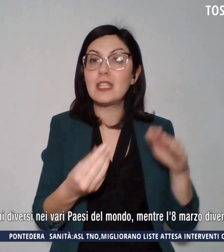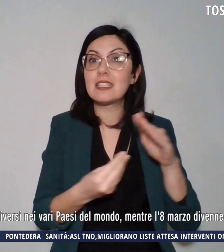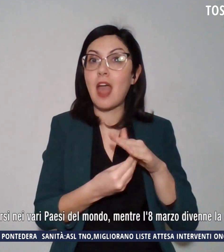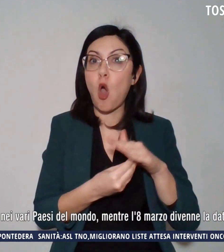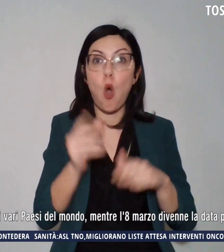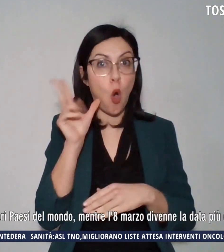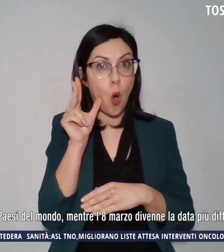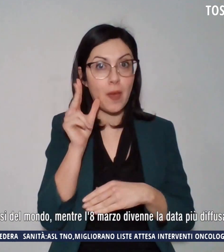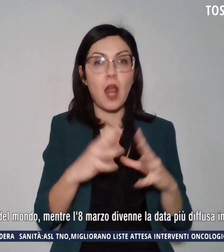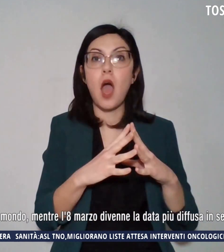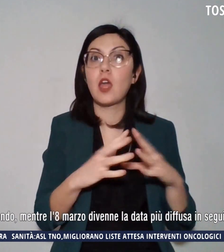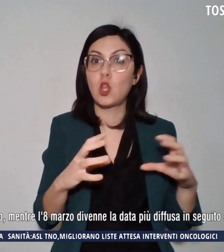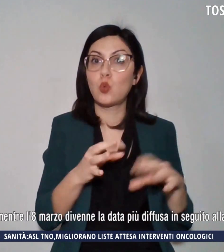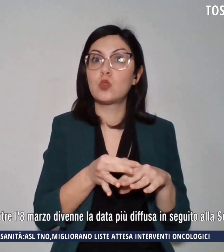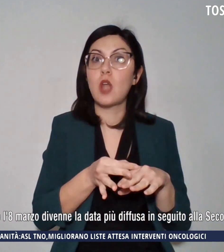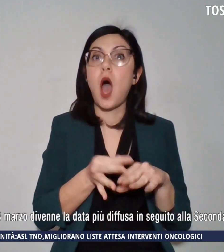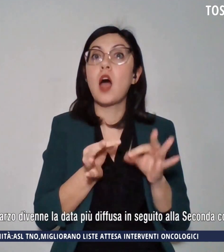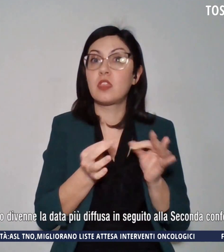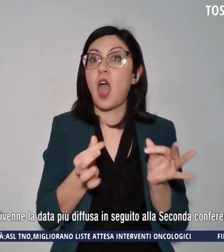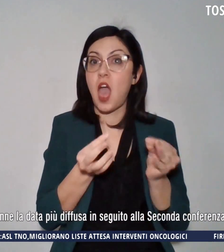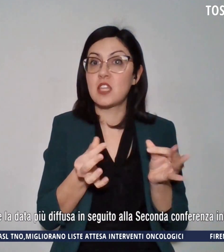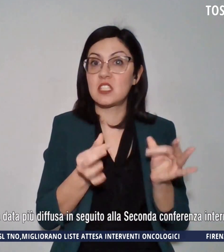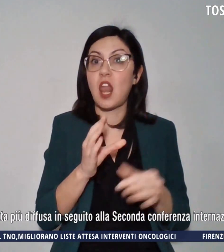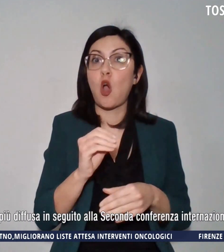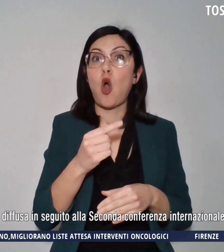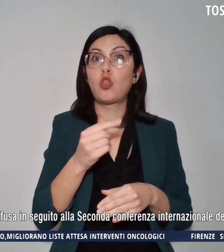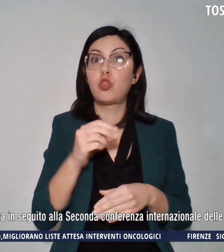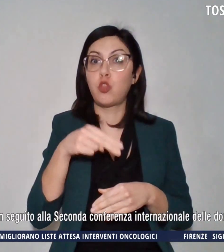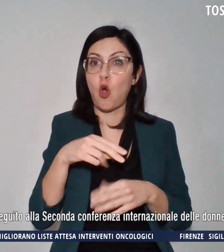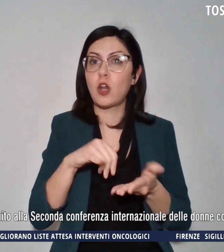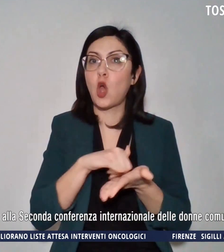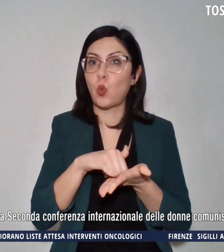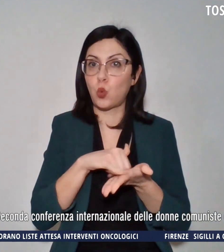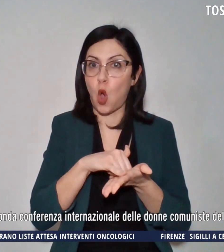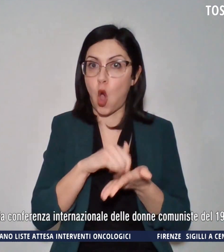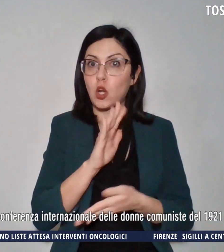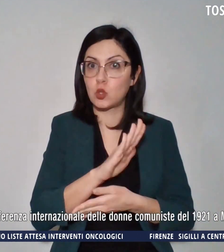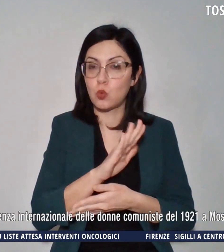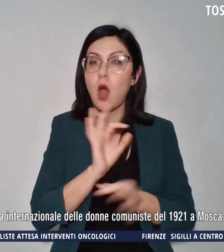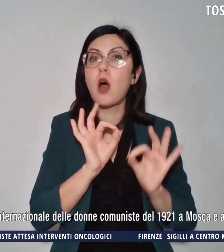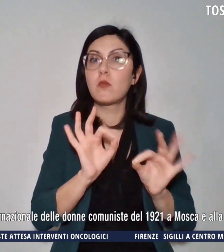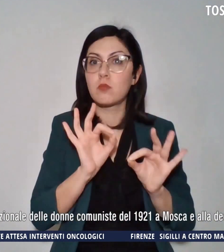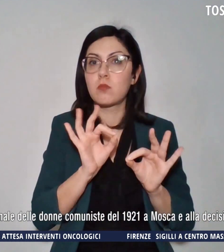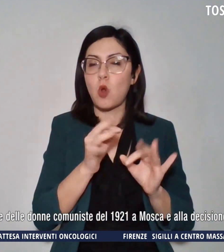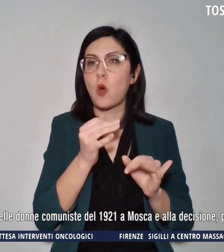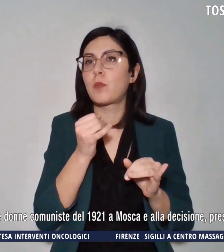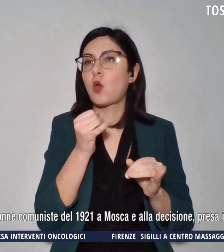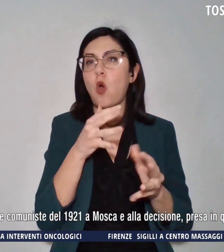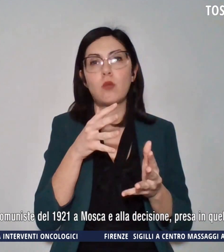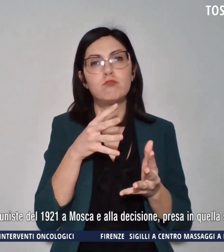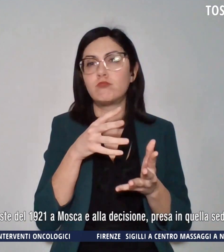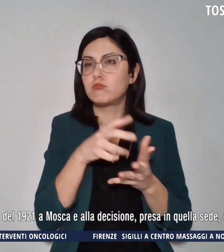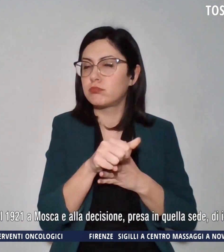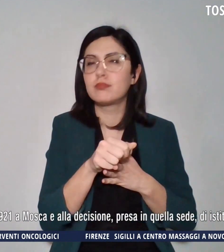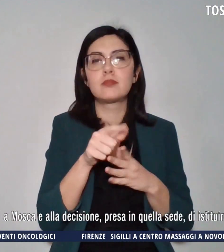'industria tessile cotton di New York rimaste uccise da un terribile